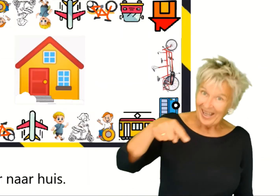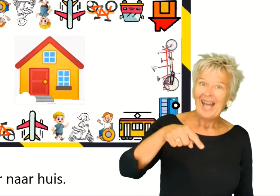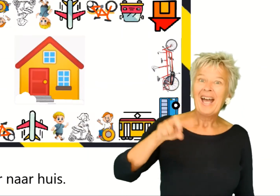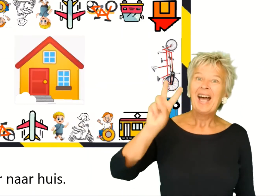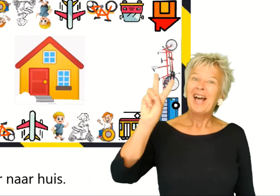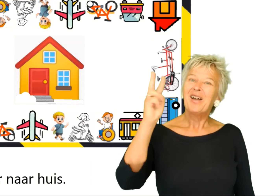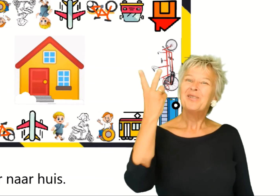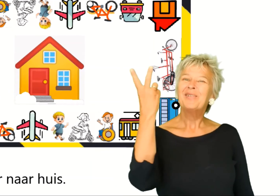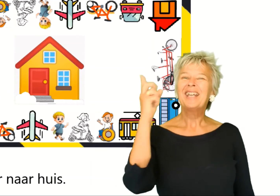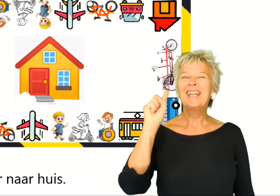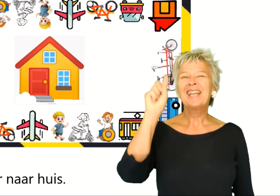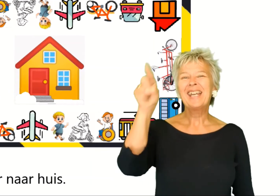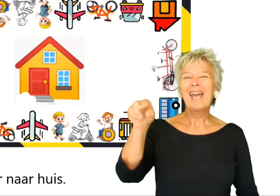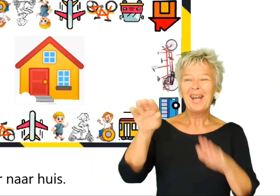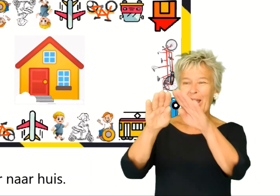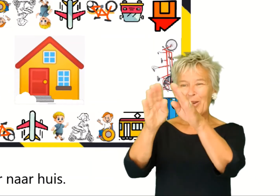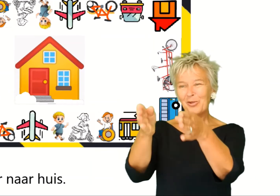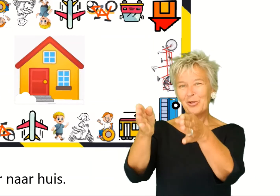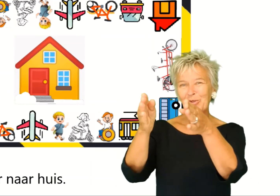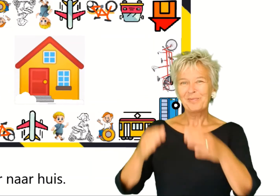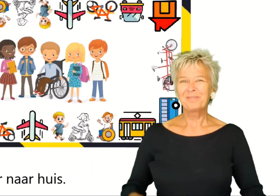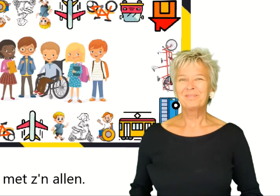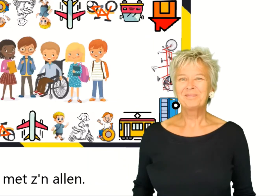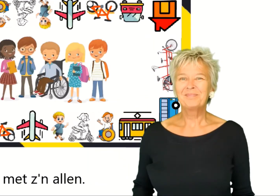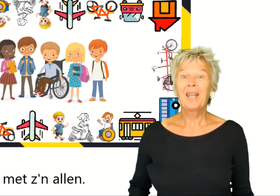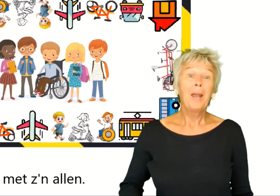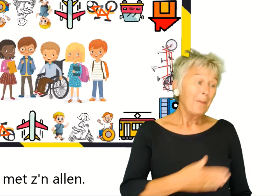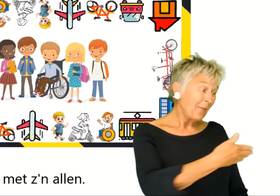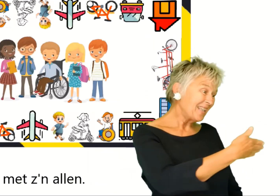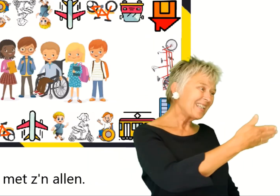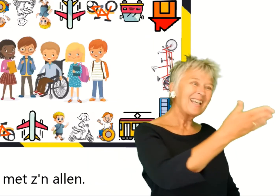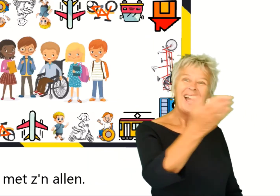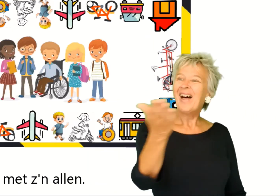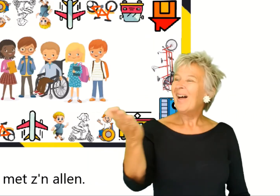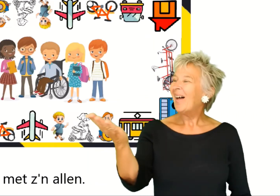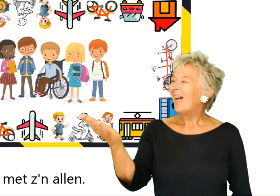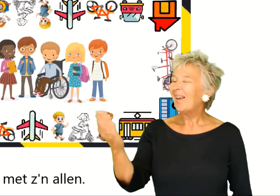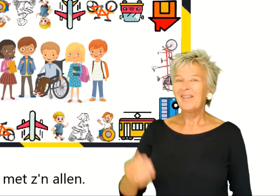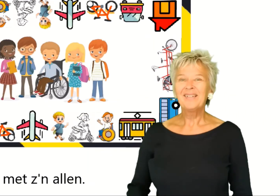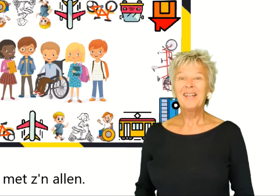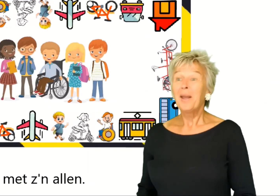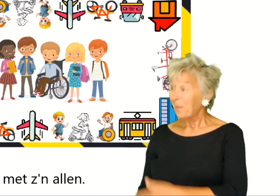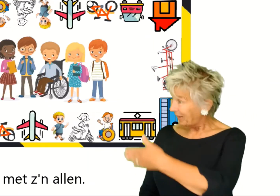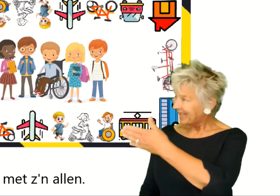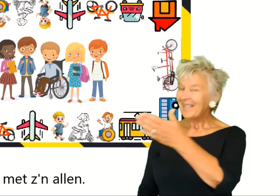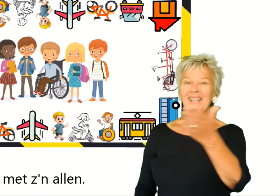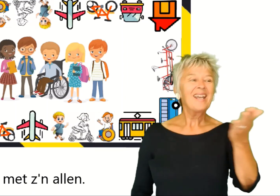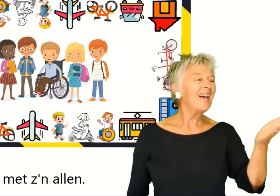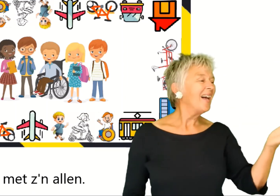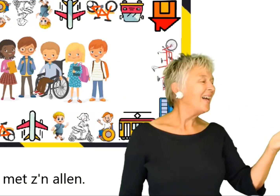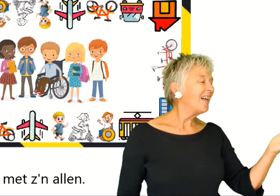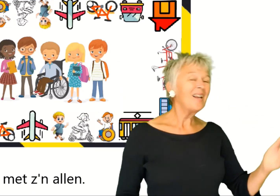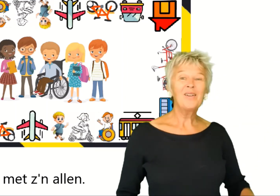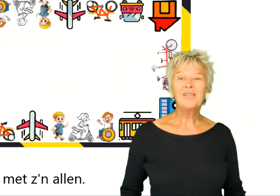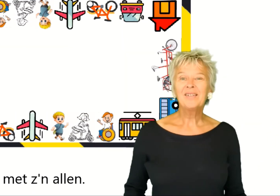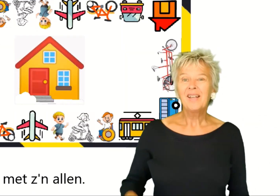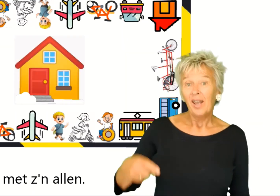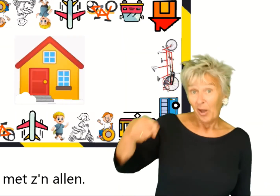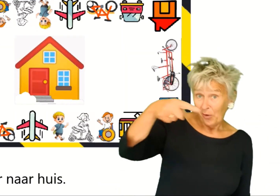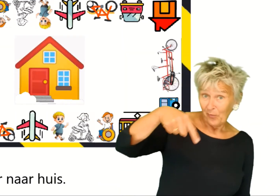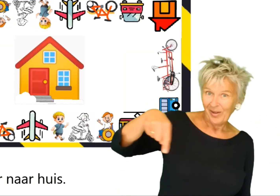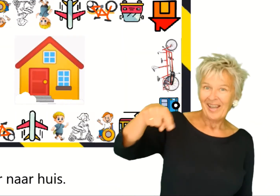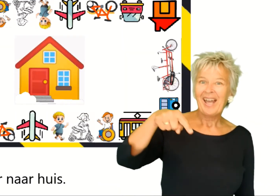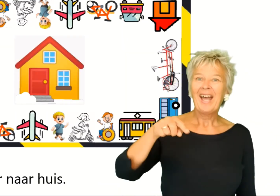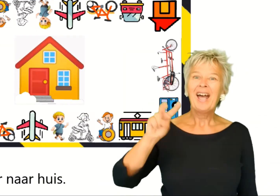We gaan weer naar huis. Met z'n allen. Soi allen.